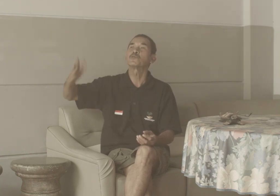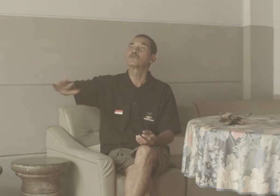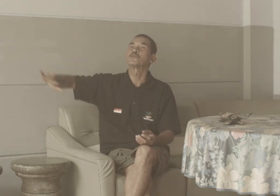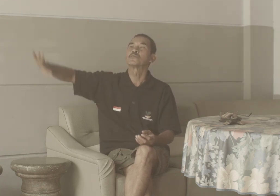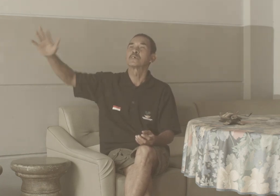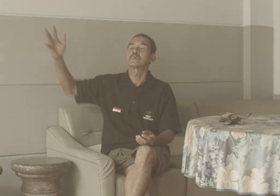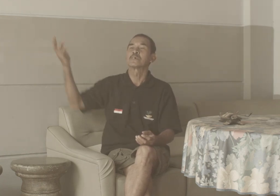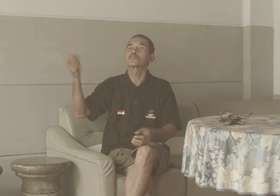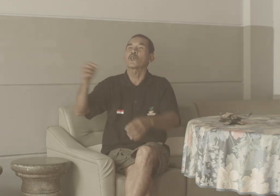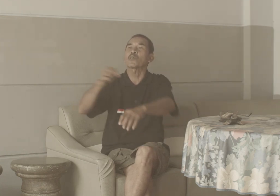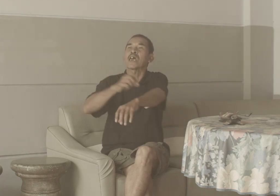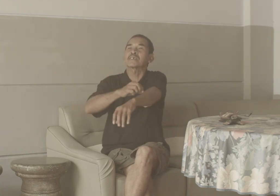Chocolate